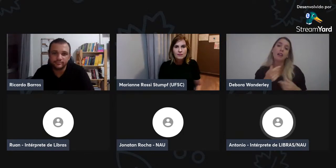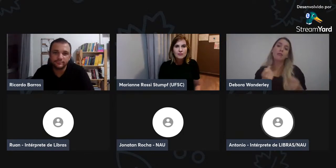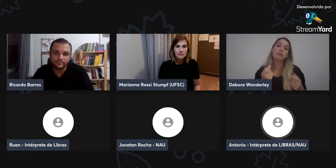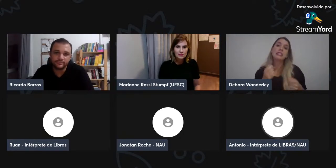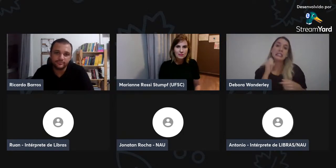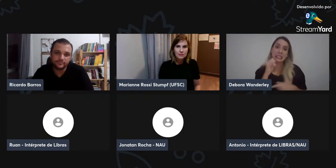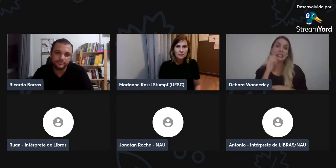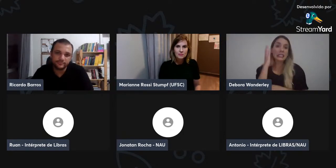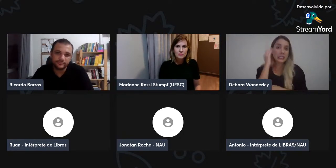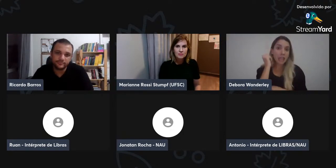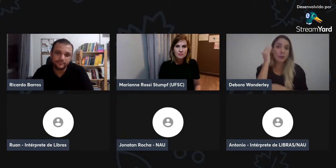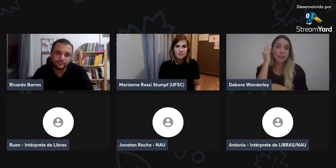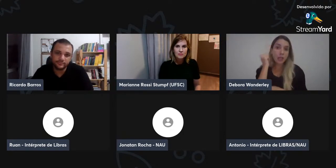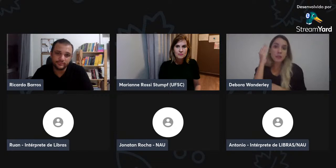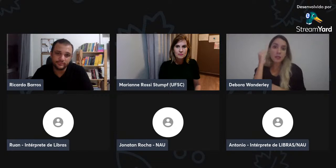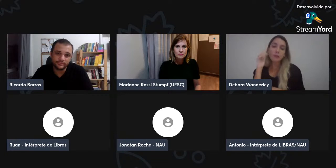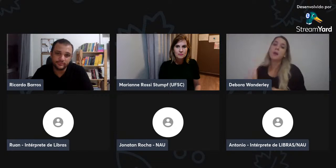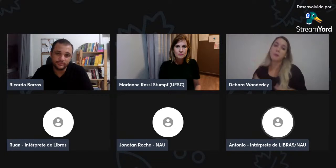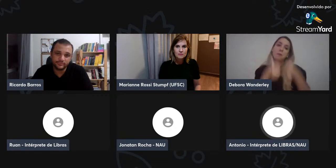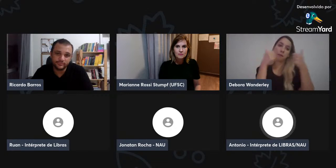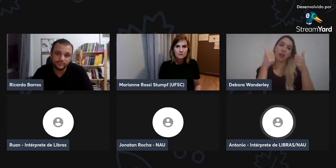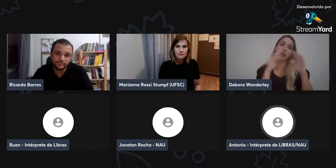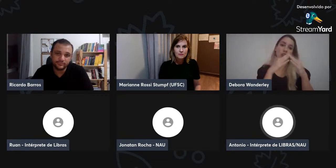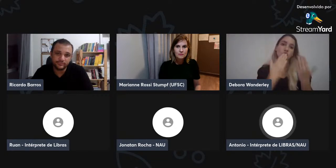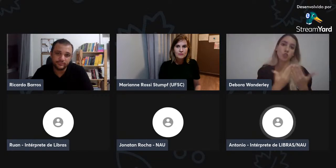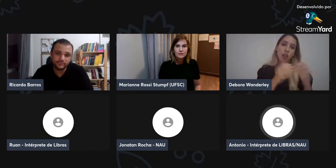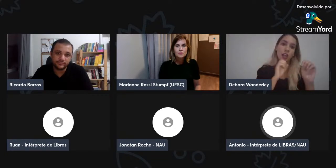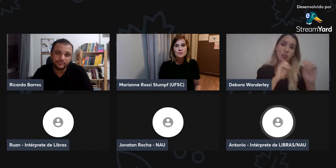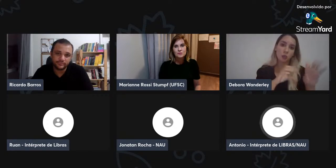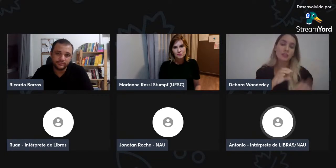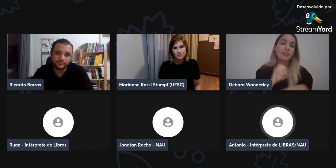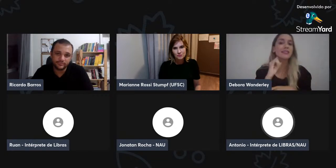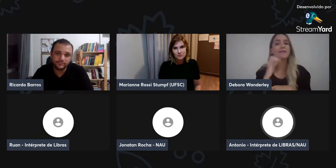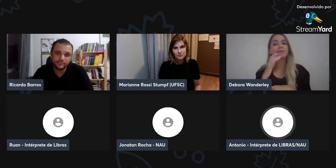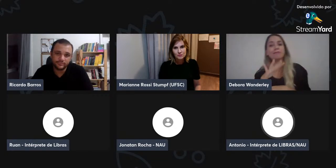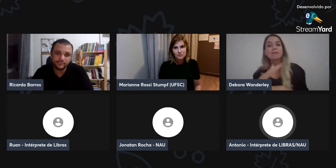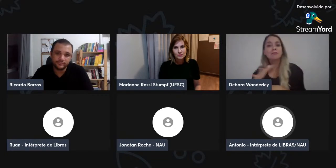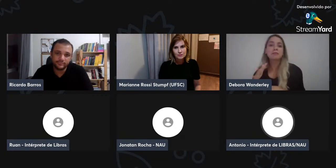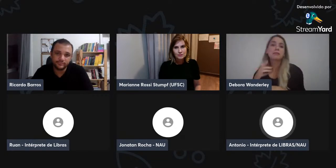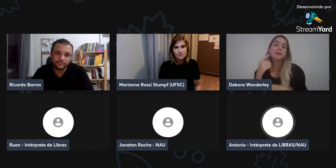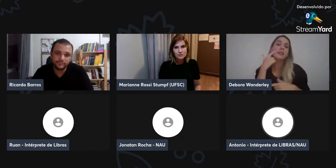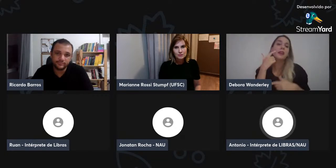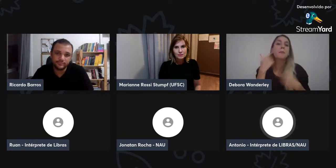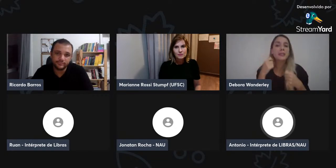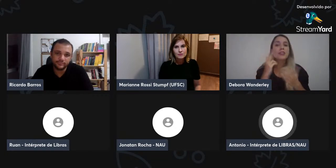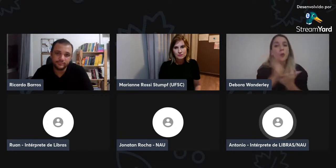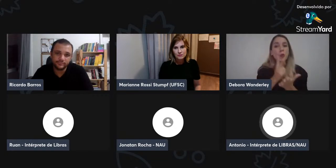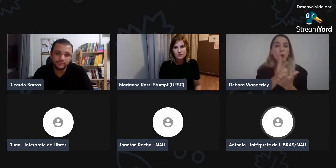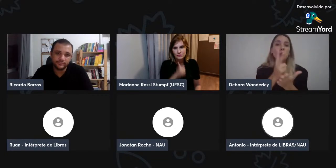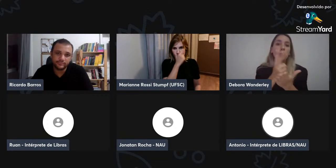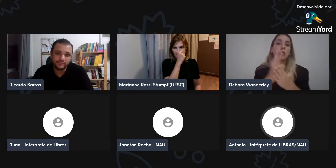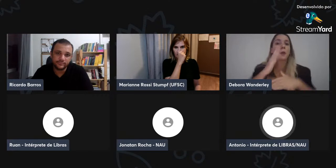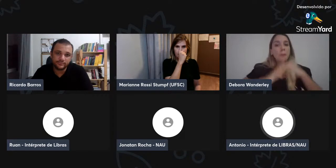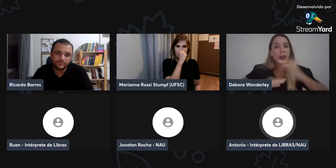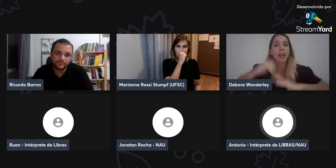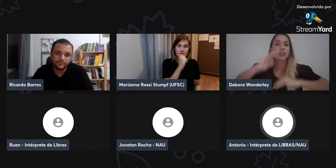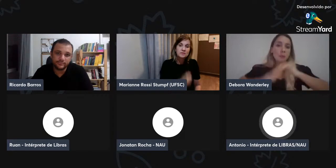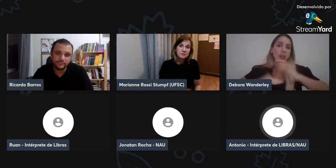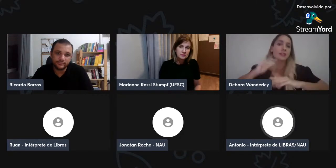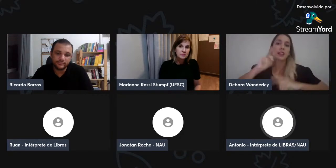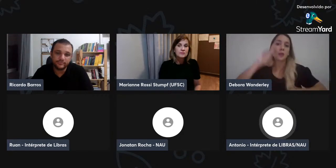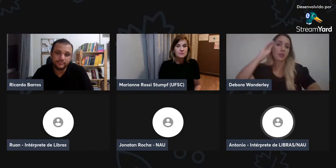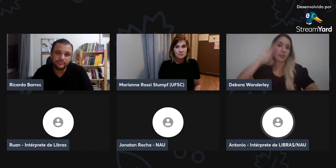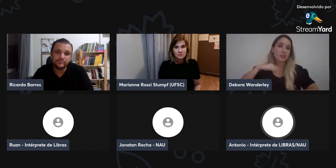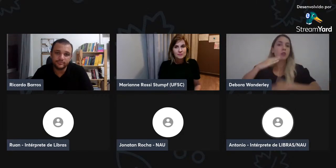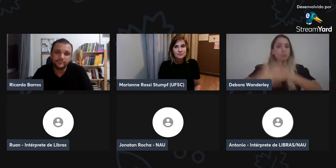pedagogia. A pedagogia inteira já sabe, então, dentro das escolas para disseminar o